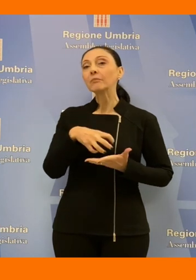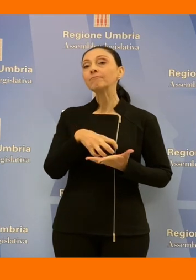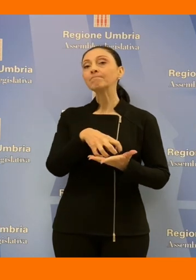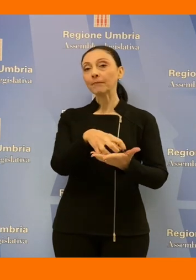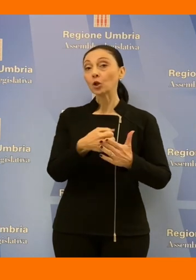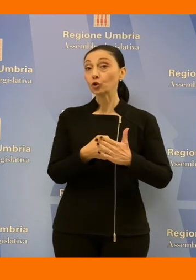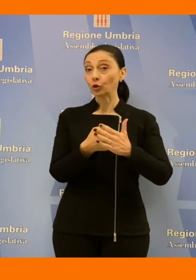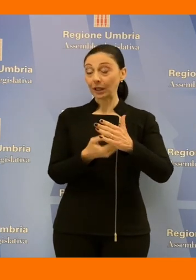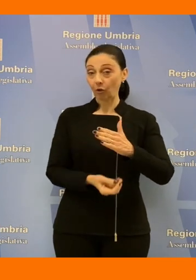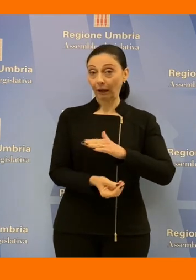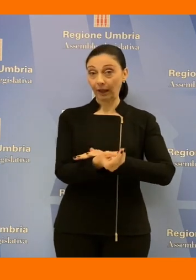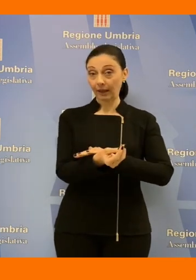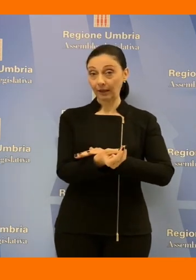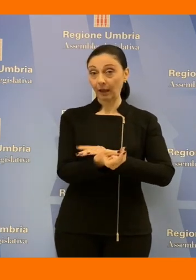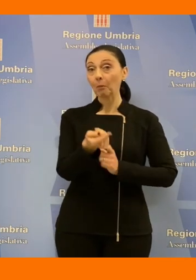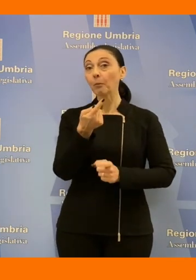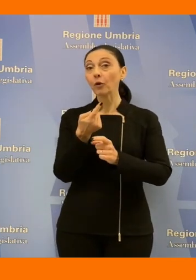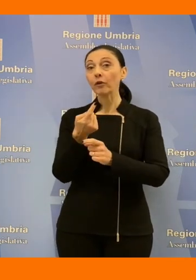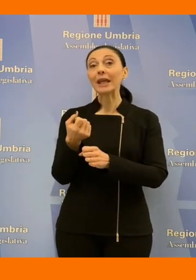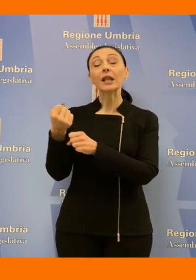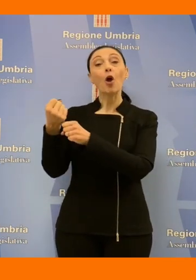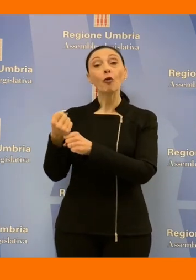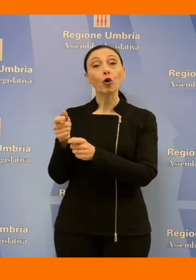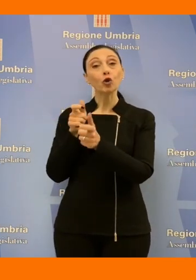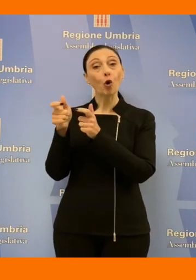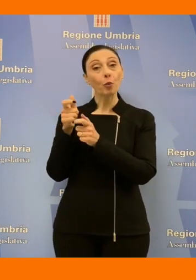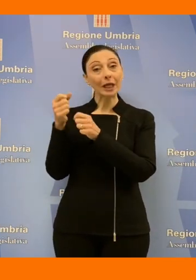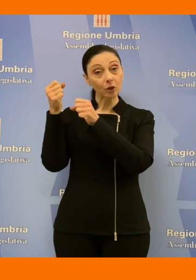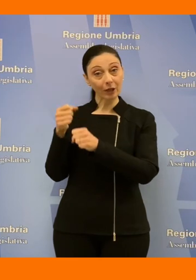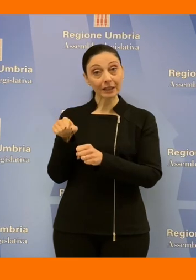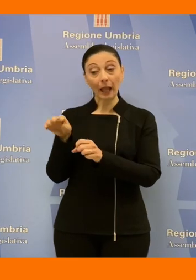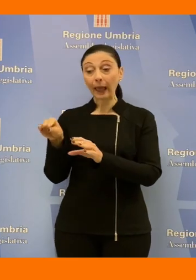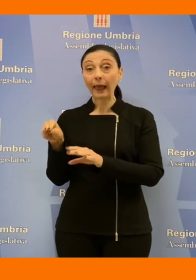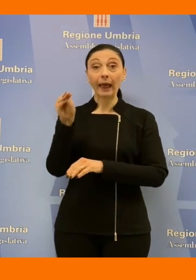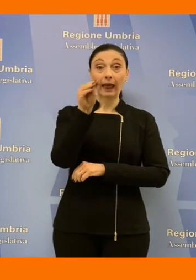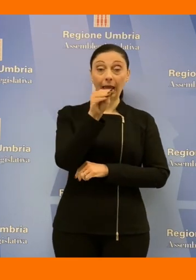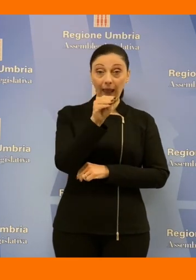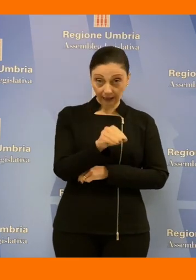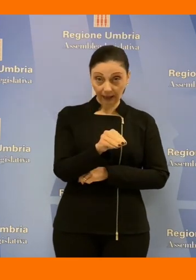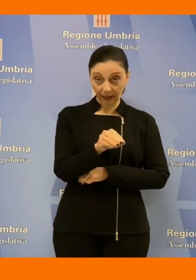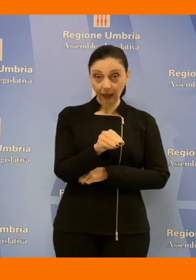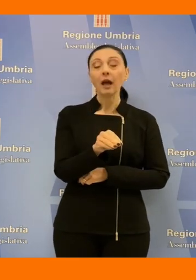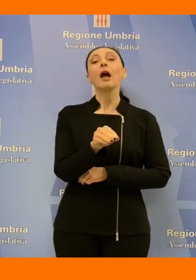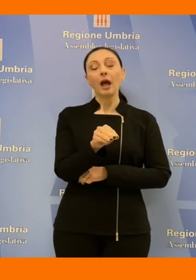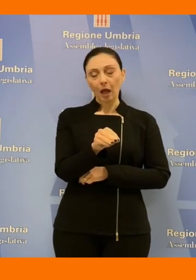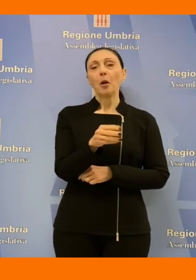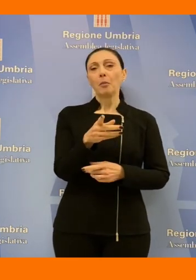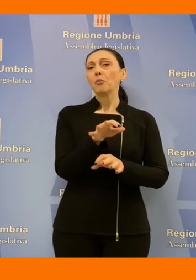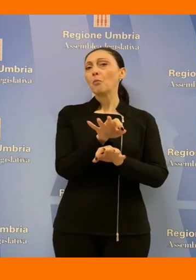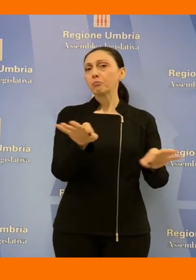della natalità provenienti dal fondo comunicazione istituzionale e vanno a incrementare i fondi a disposizione della legge sul bonus